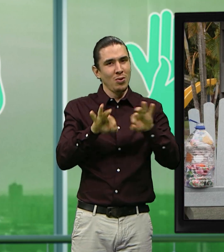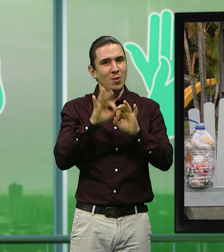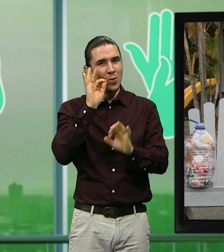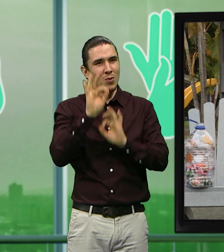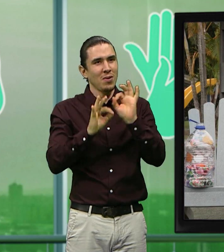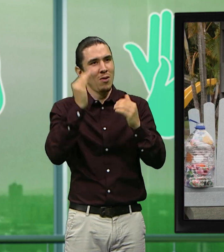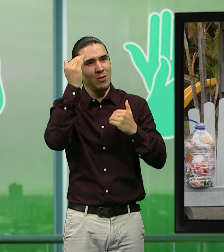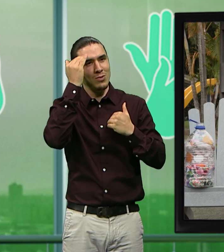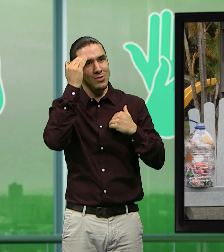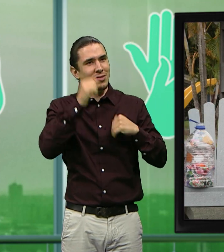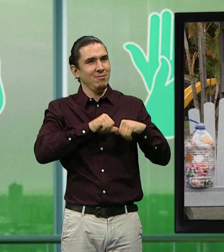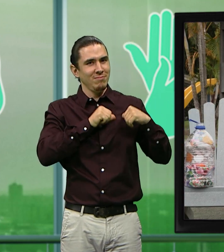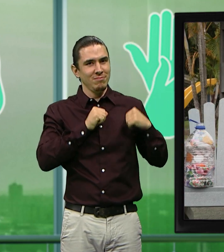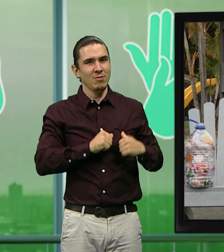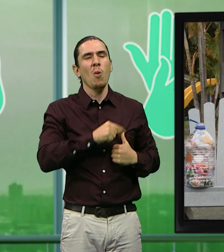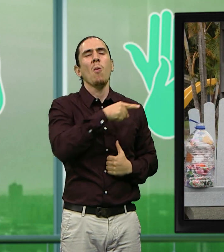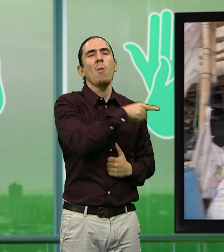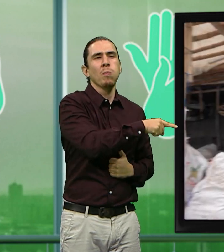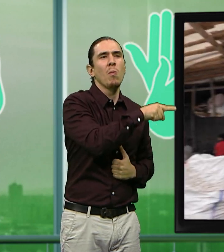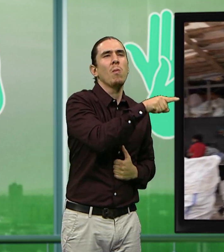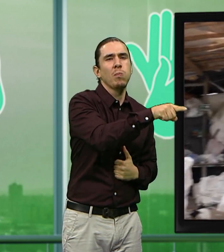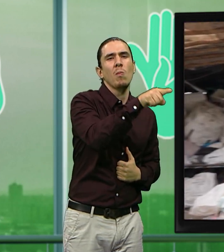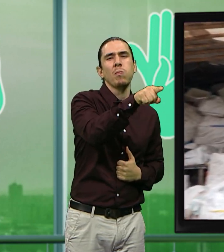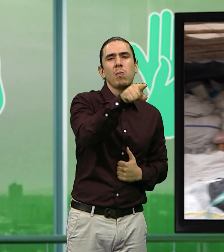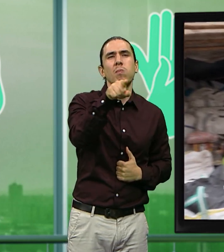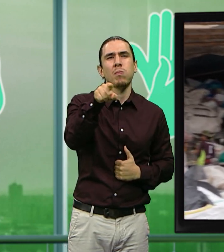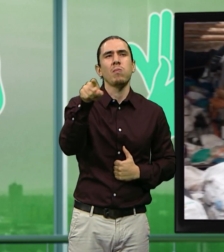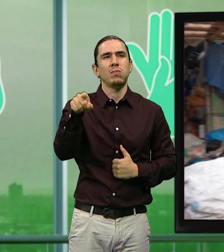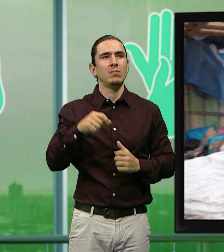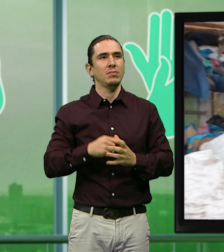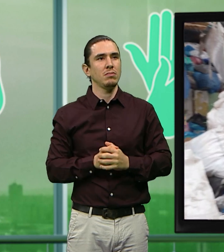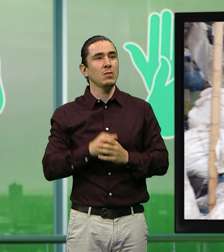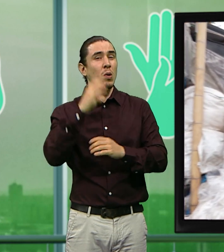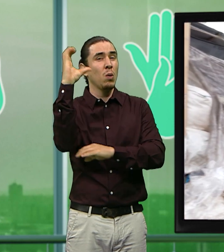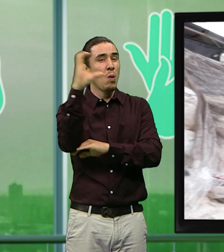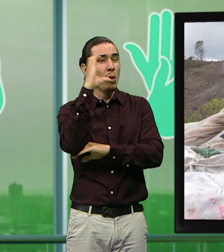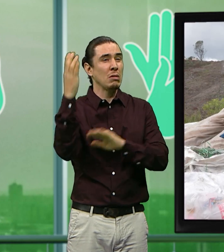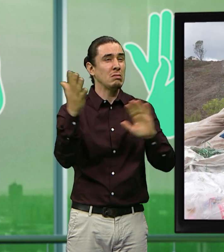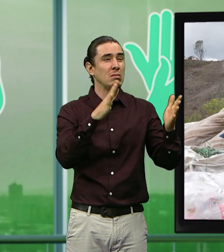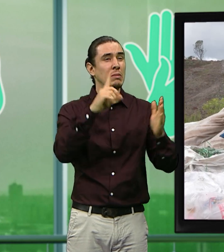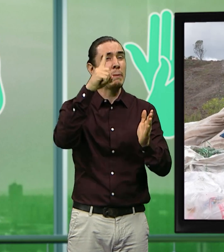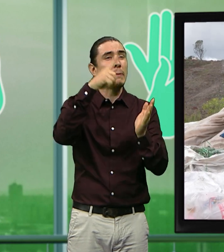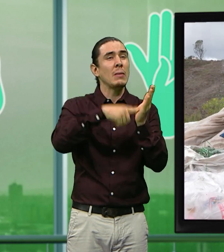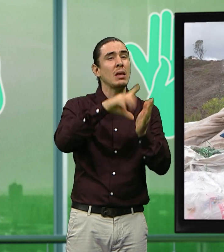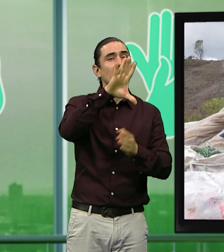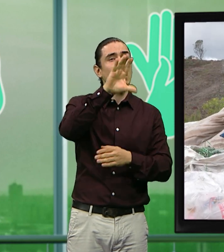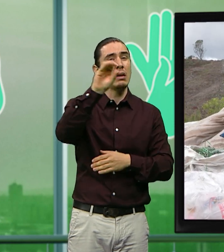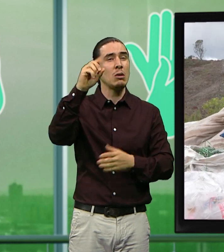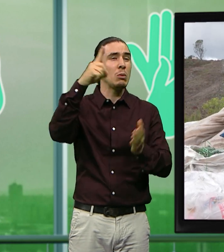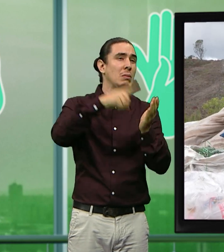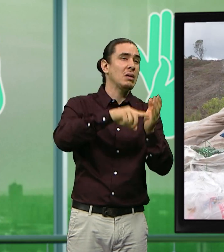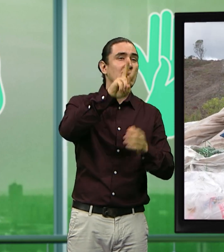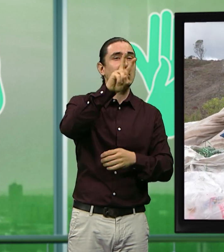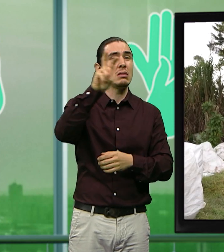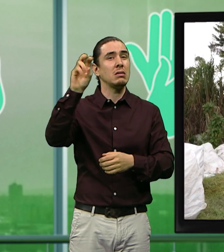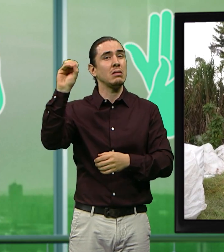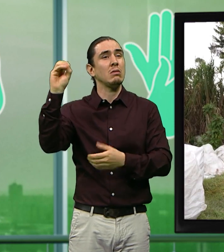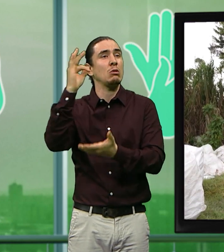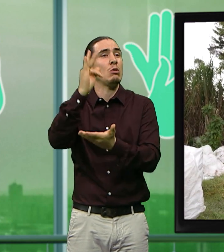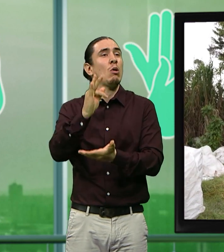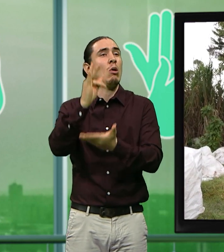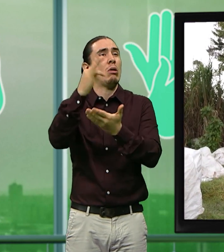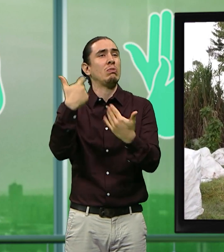tus botellas, es decir, todos los puntos de acopio. En Colombia se generan entre 1.500 y 1.700 toneladas de